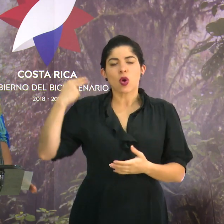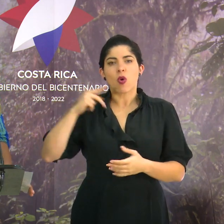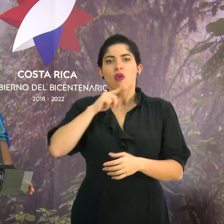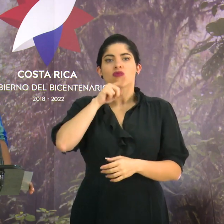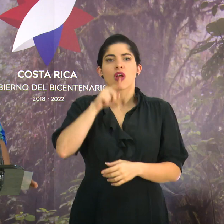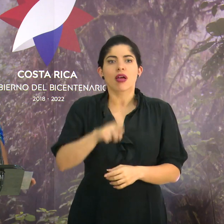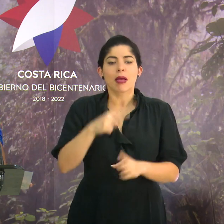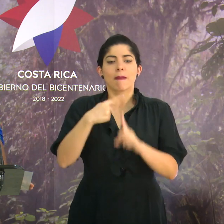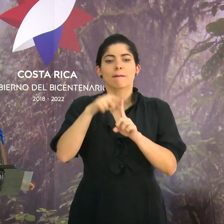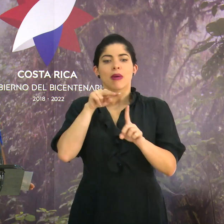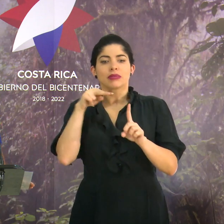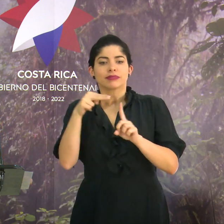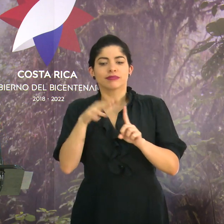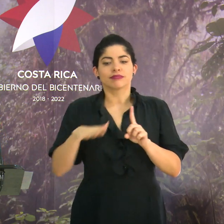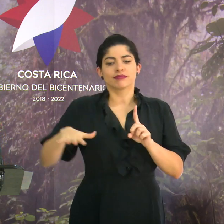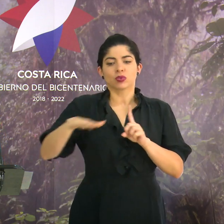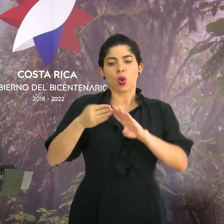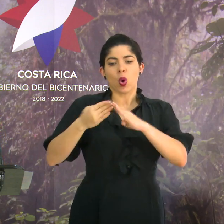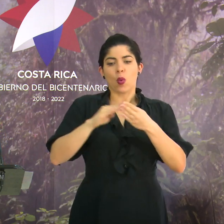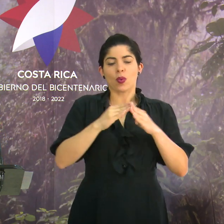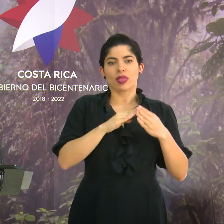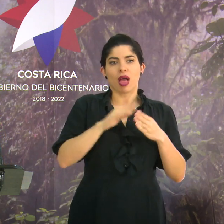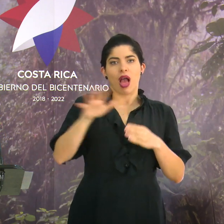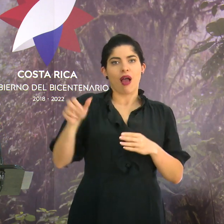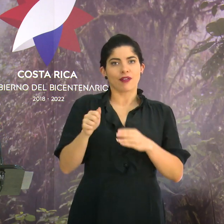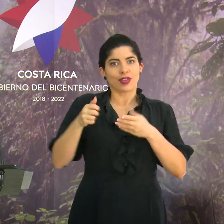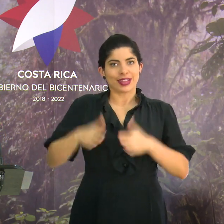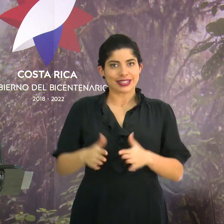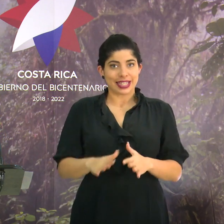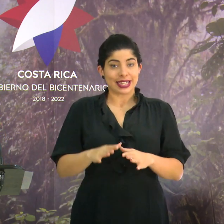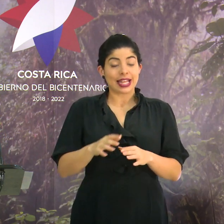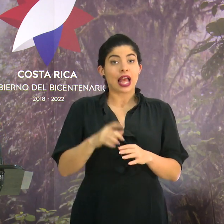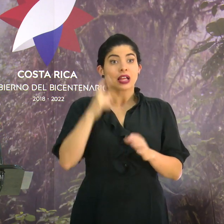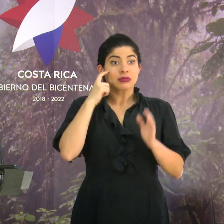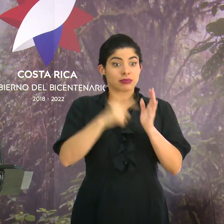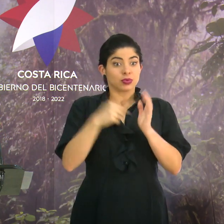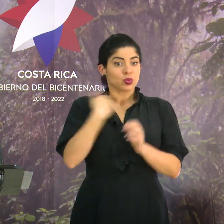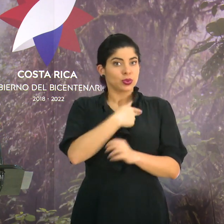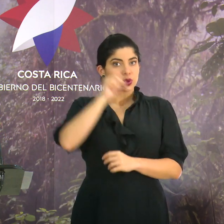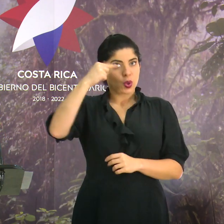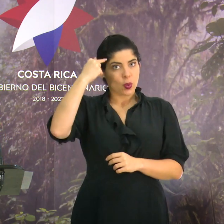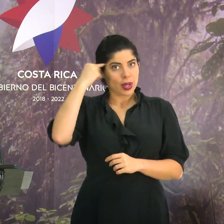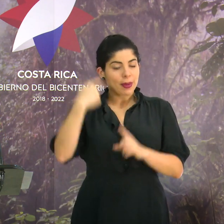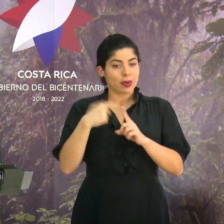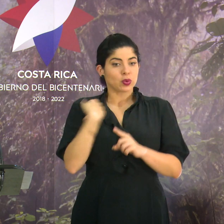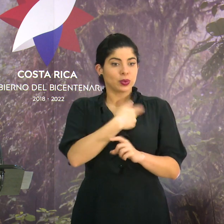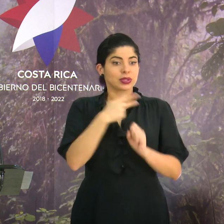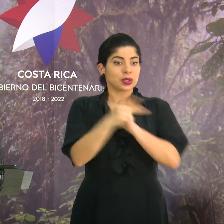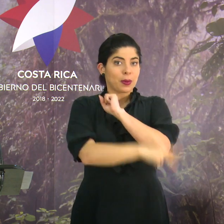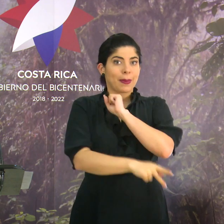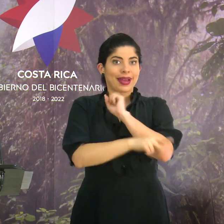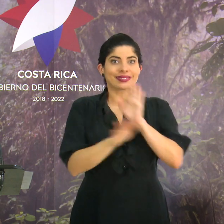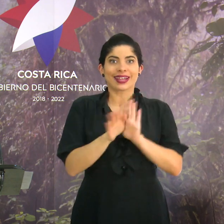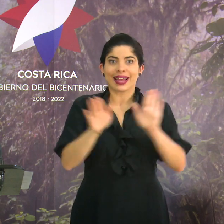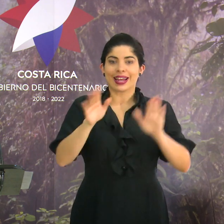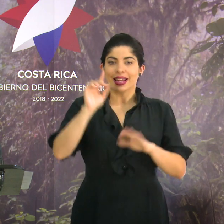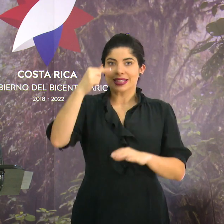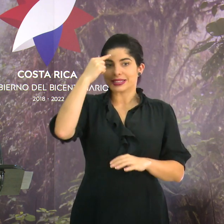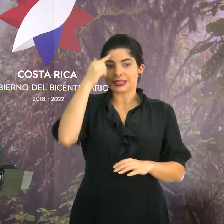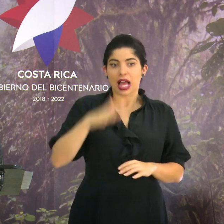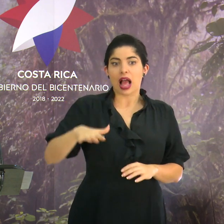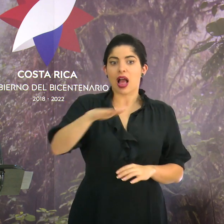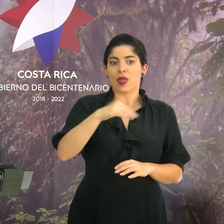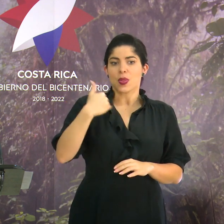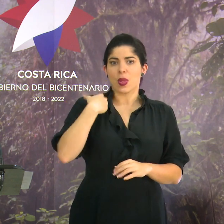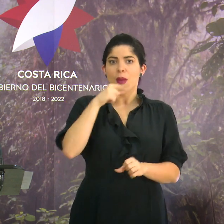perspectiva de las comunidades afrodescendientes, entendiendo que nuestro gobierno, nuestro país como un todo, nuestro estado, se